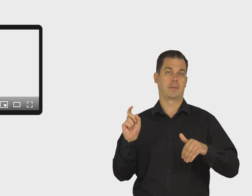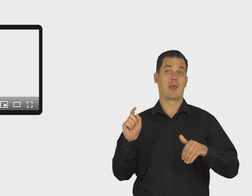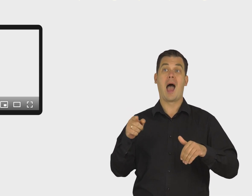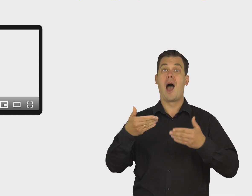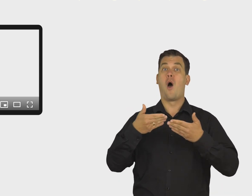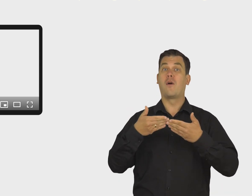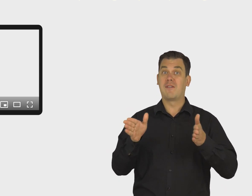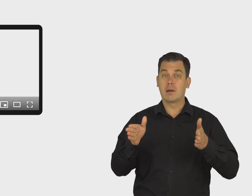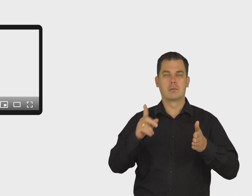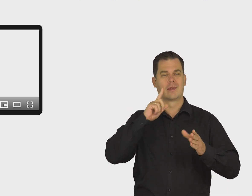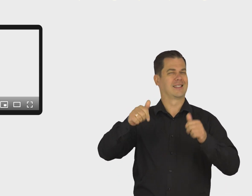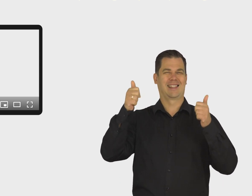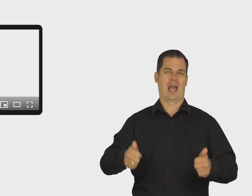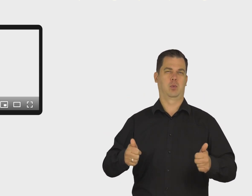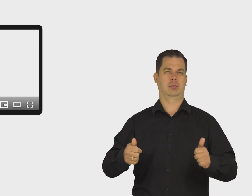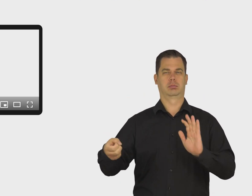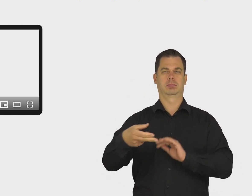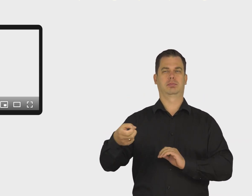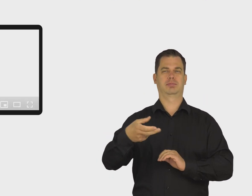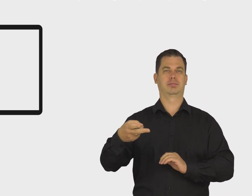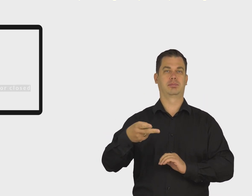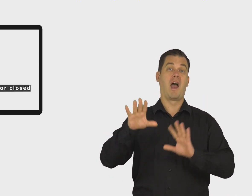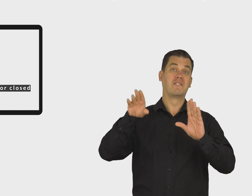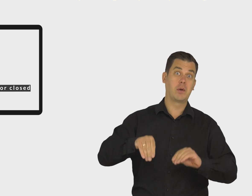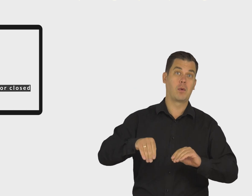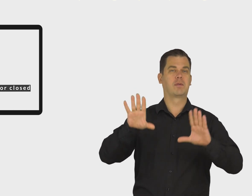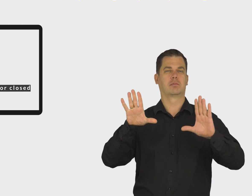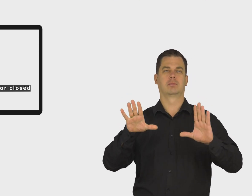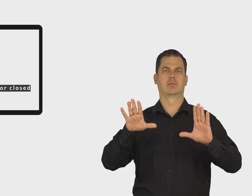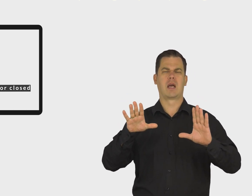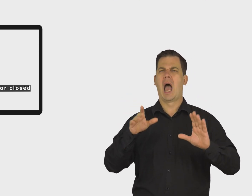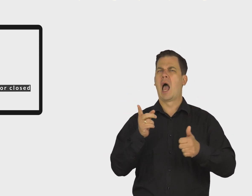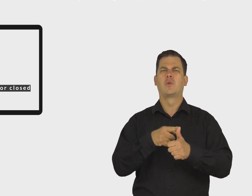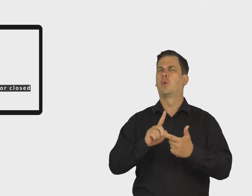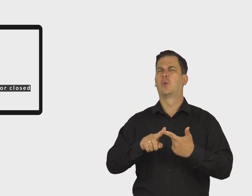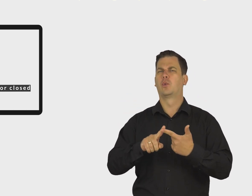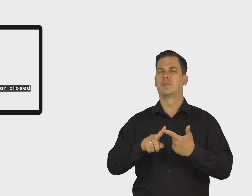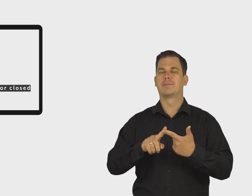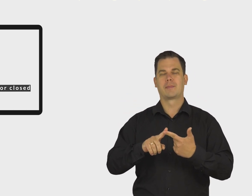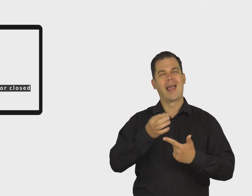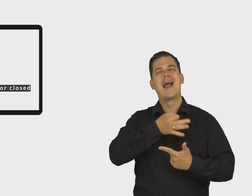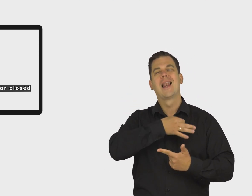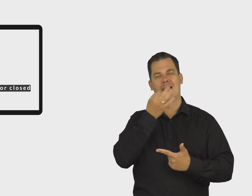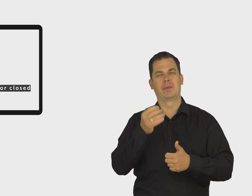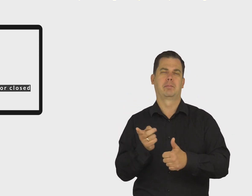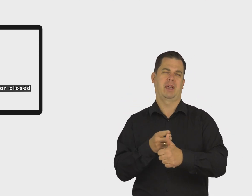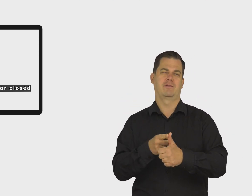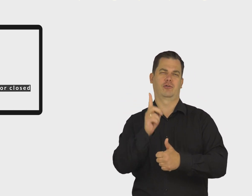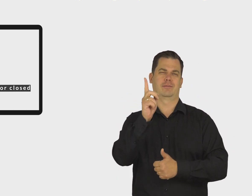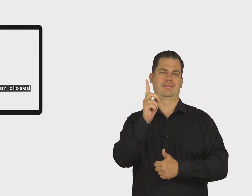w filmie na stałe. Nie można ich wyłączyć. Które wybrać? Zdecydowanie te pierwsze. Zamknięte.